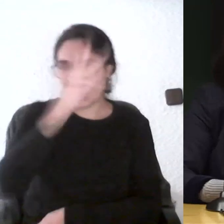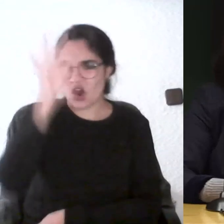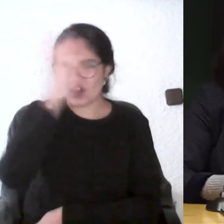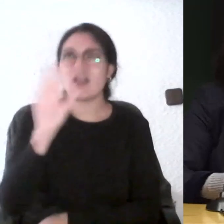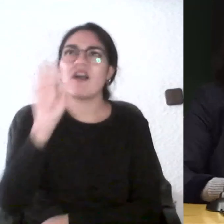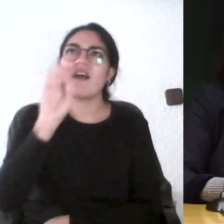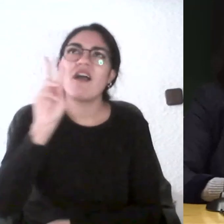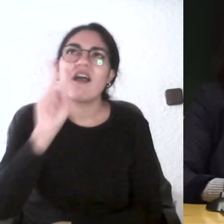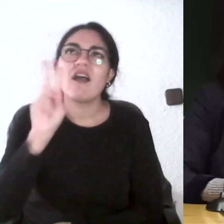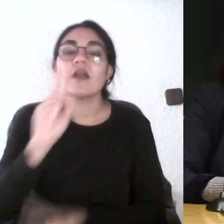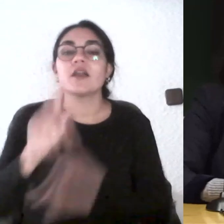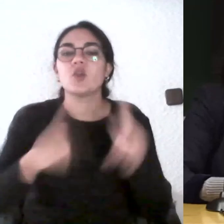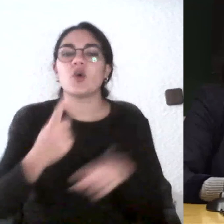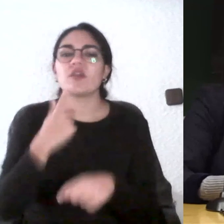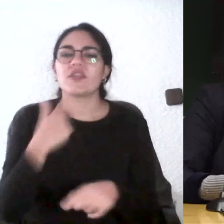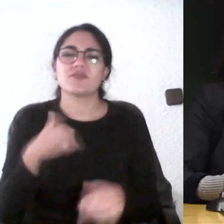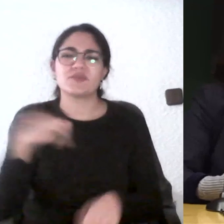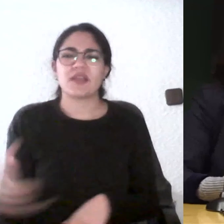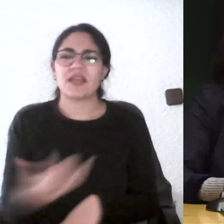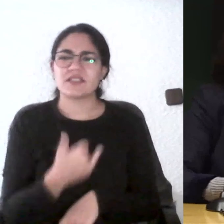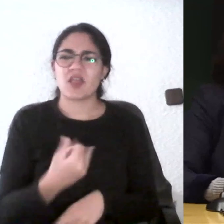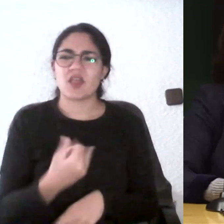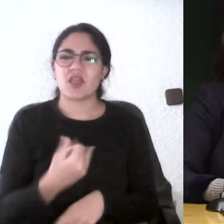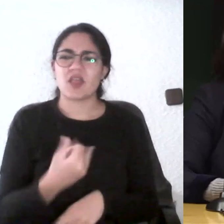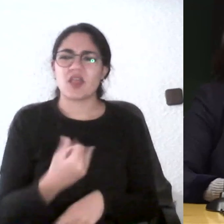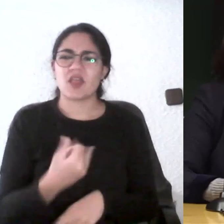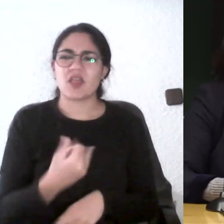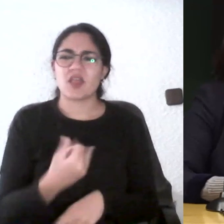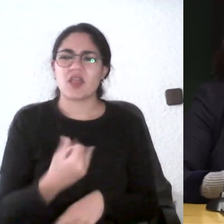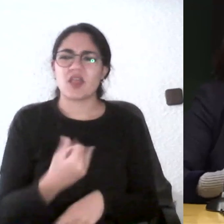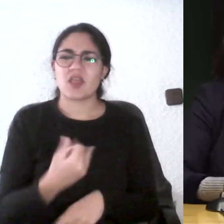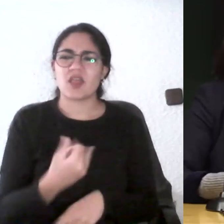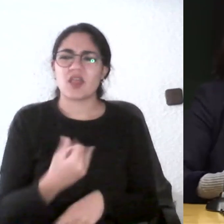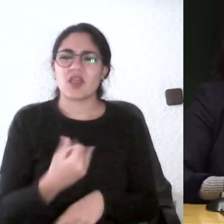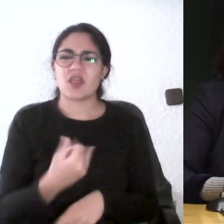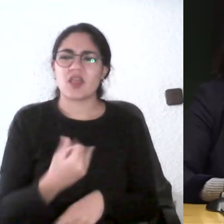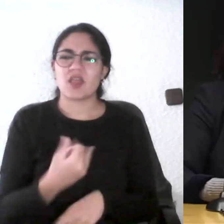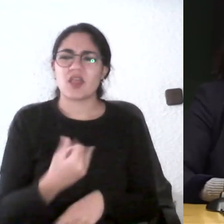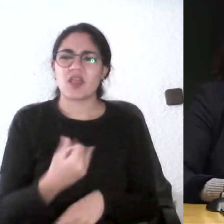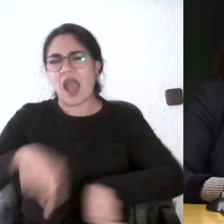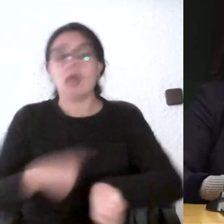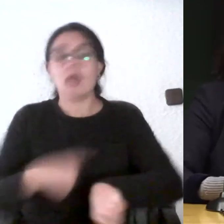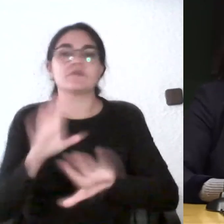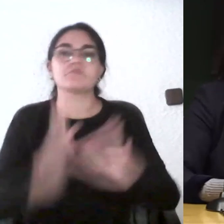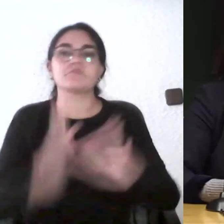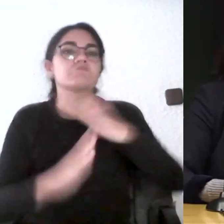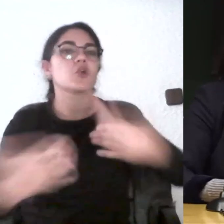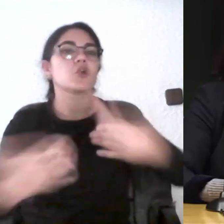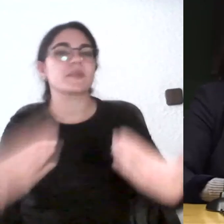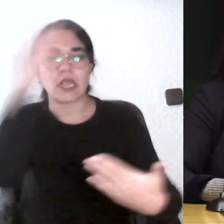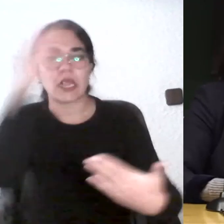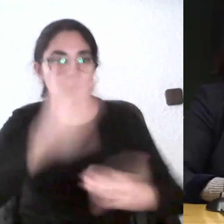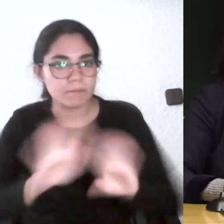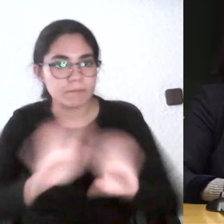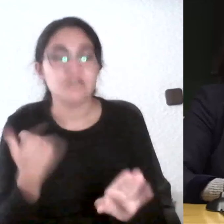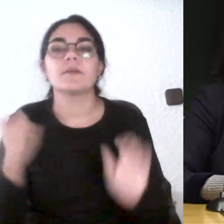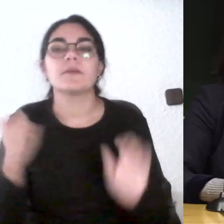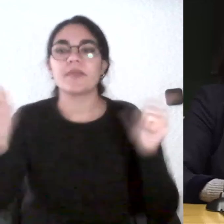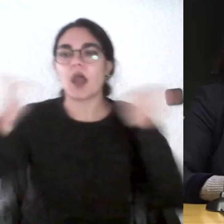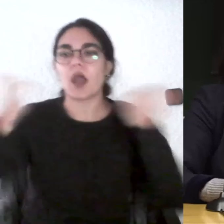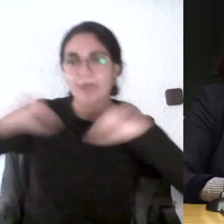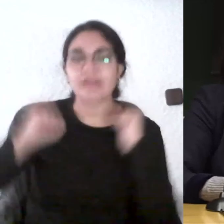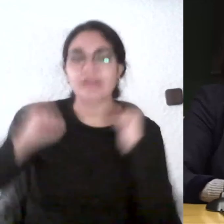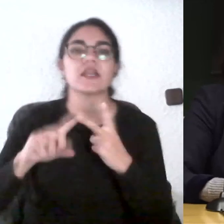están más cansados y en ese tramo en el que estamos más cansados en un ambiente más informal empezamos a hacer prácticas y a plantear dudas y a hacer cosas para